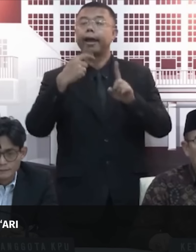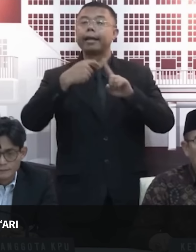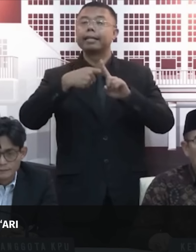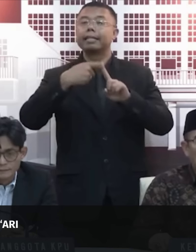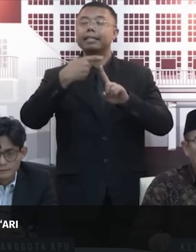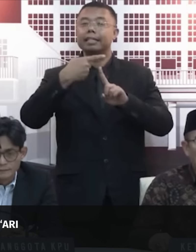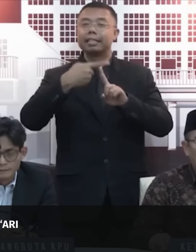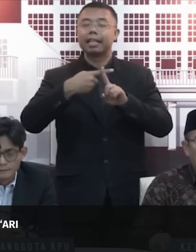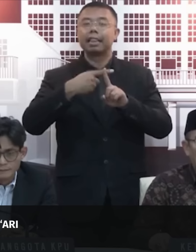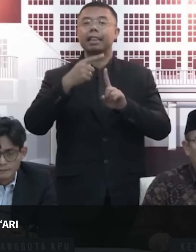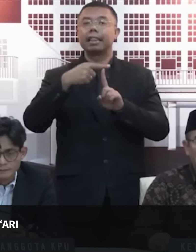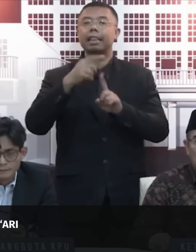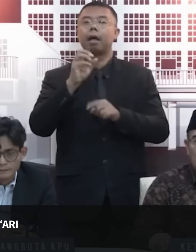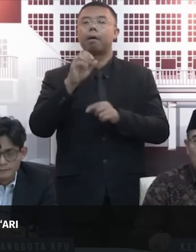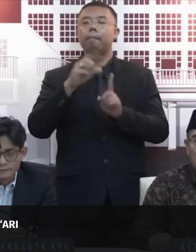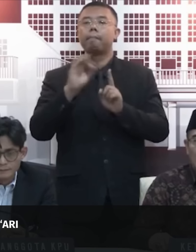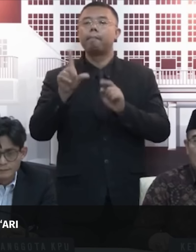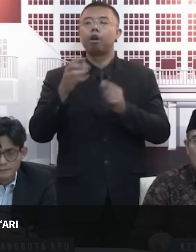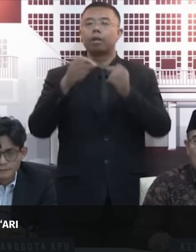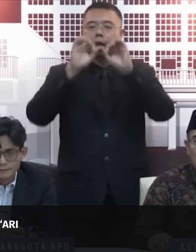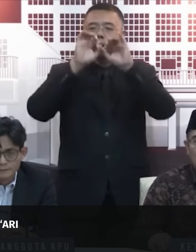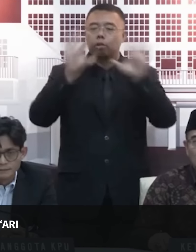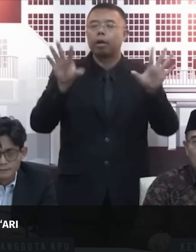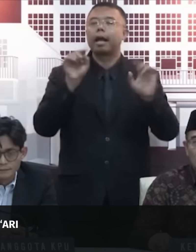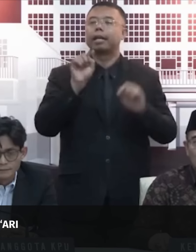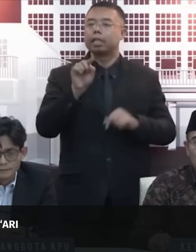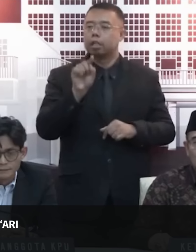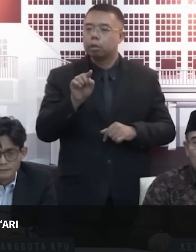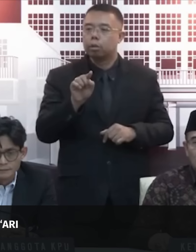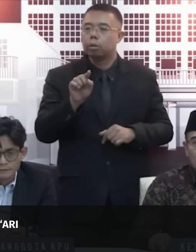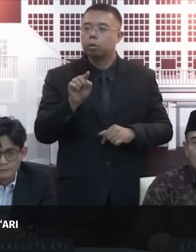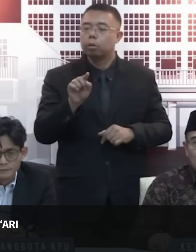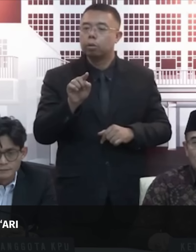kemarin yang koron kabarnya sudah dipublikasikan itu,